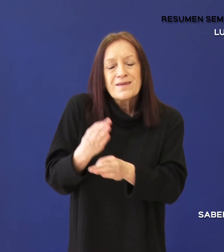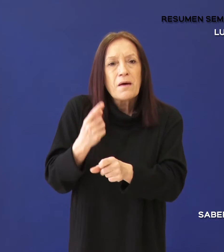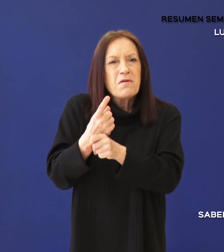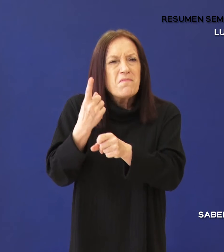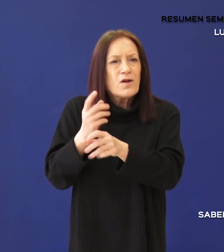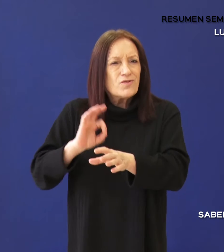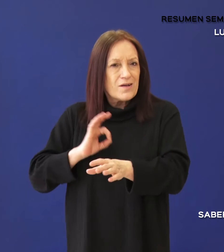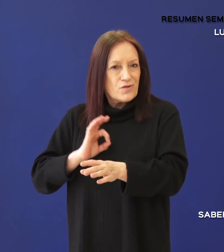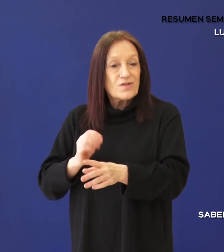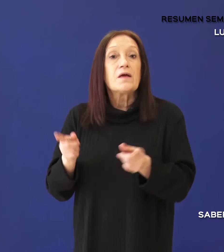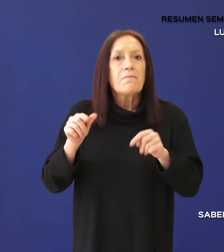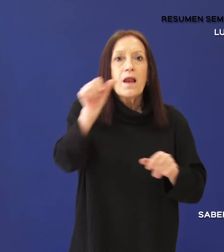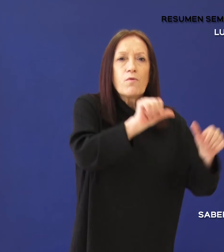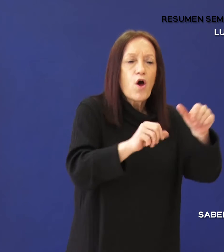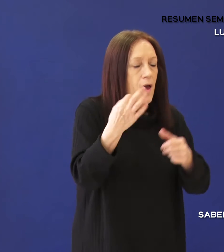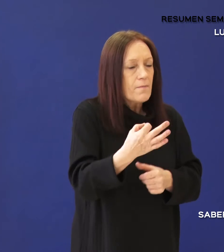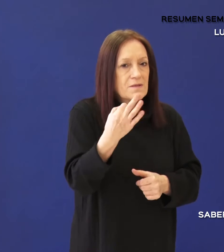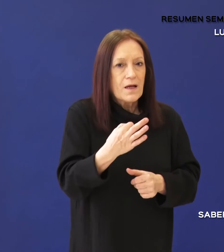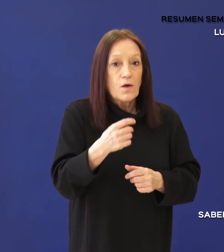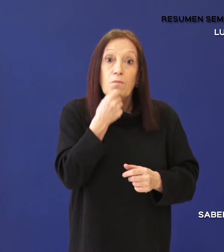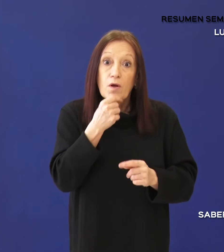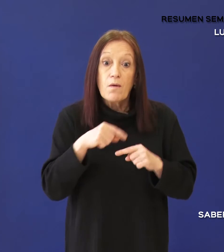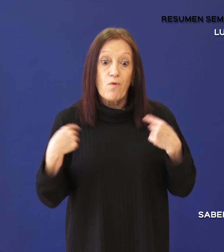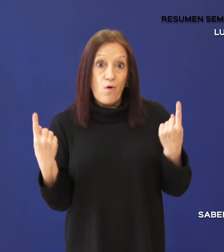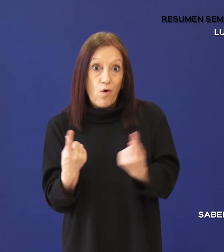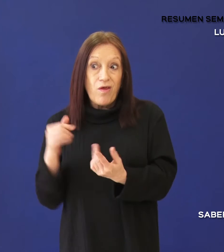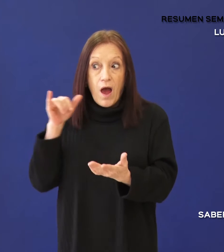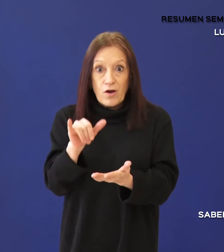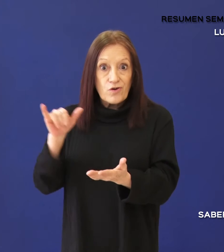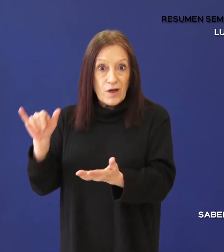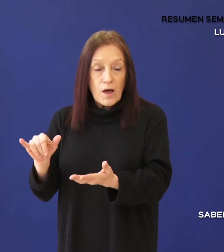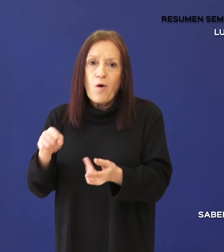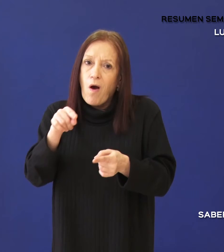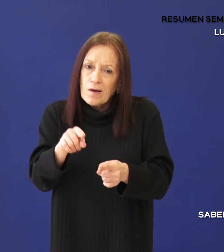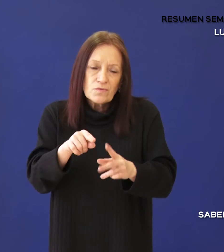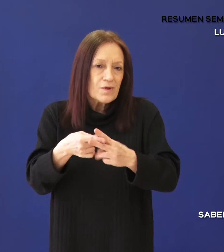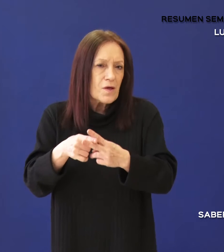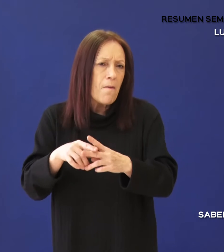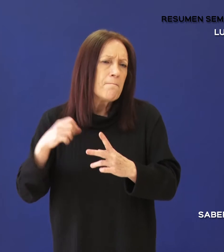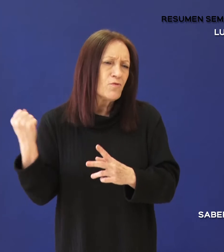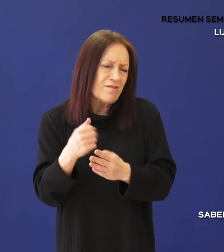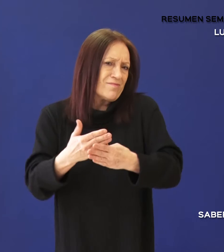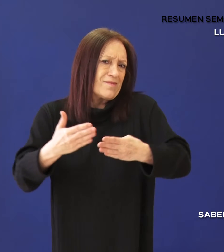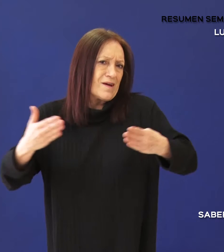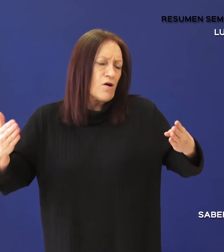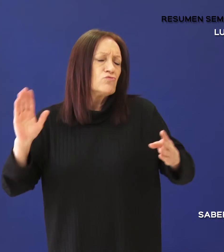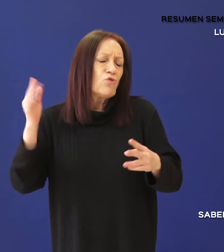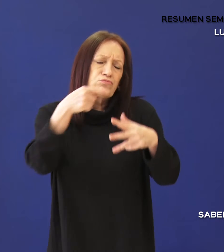específicos. El bloque aeronáutica, concebido como un gran patio de aeronáutica con todos